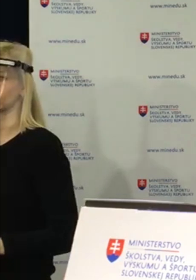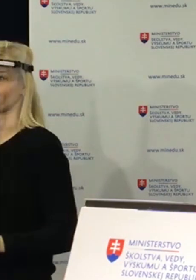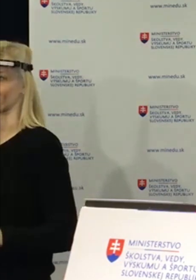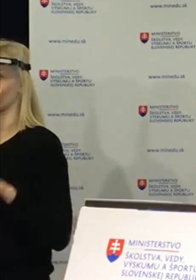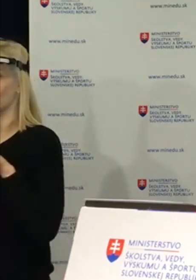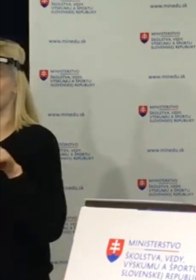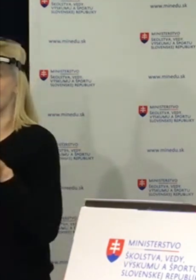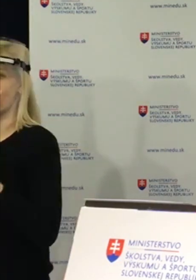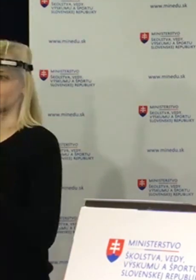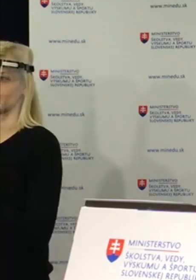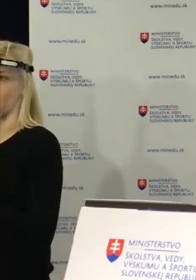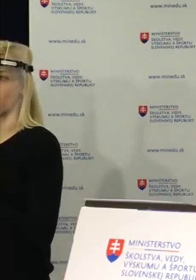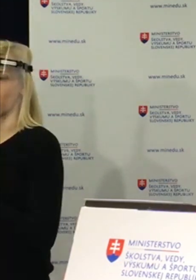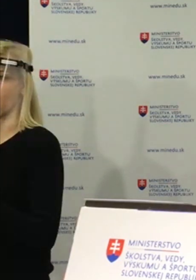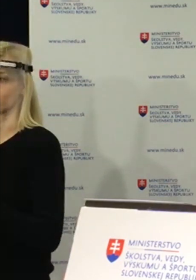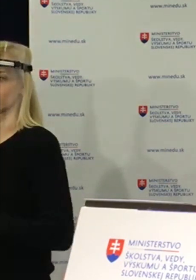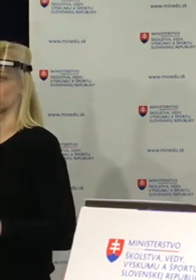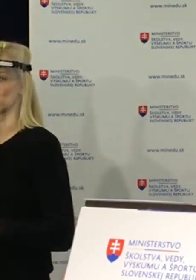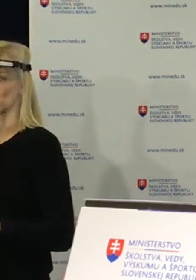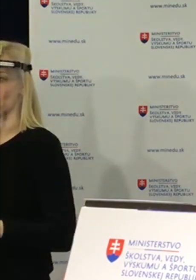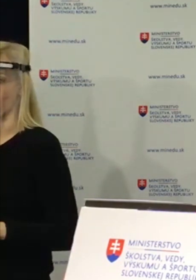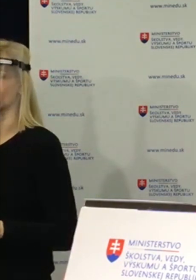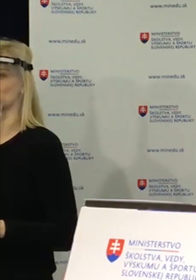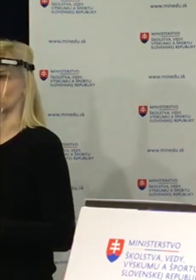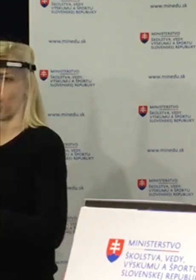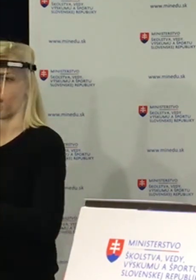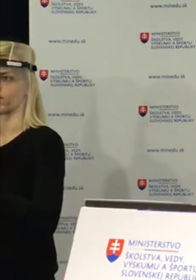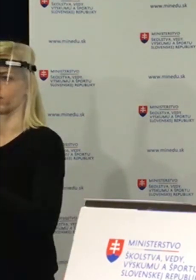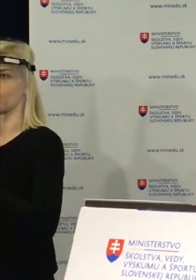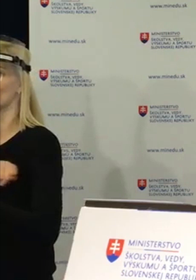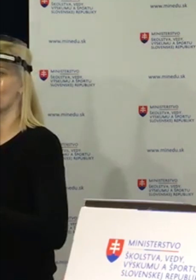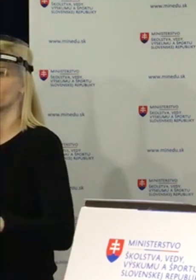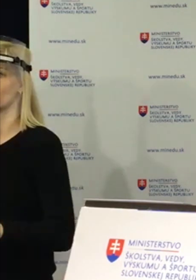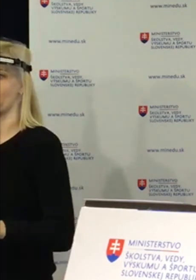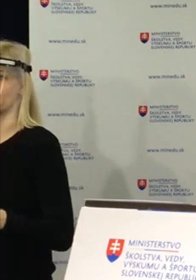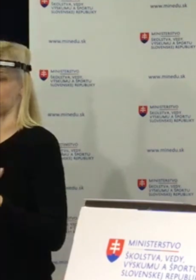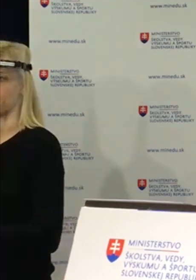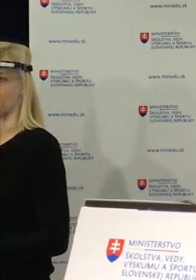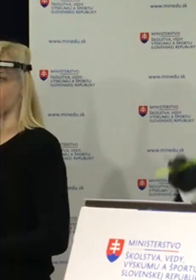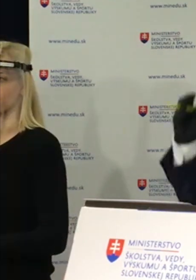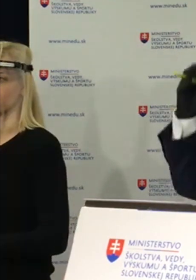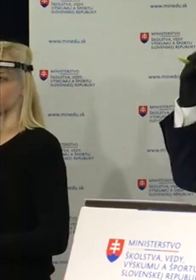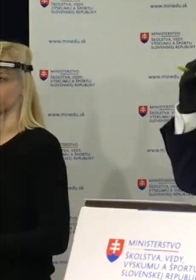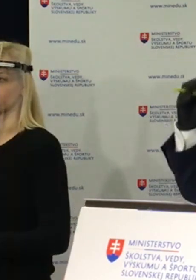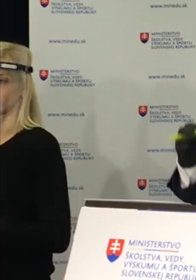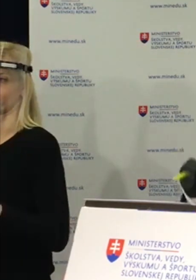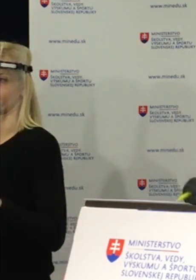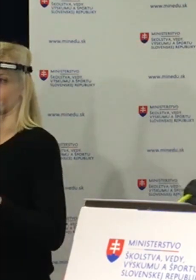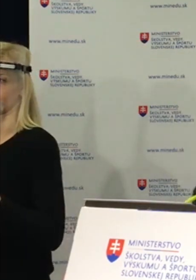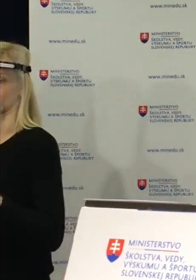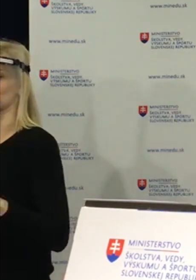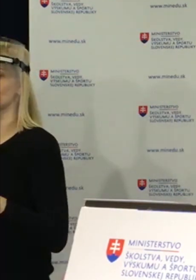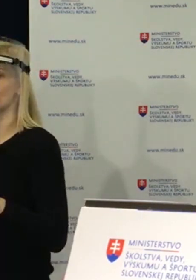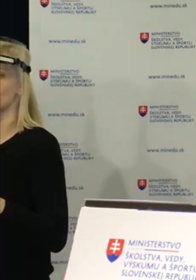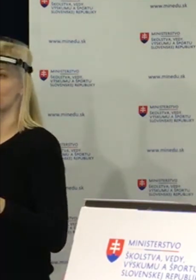priemernú známku žiakovi škola oznámy do 12. mája. Celý ten popis, ako bude prebiehať